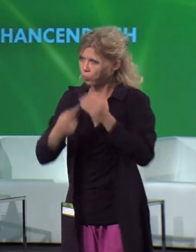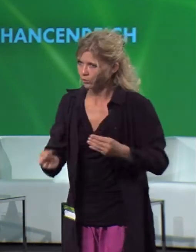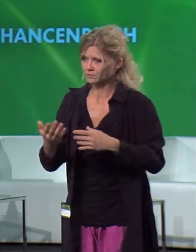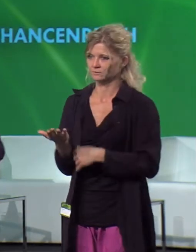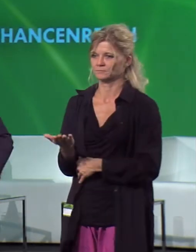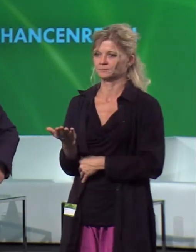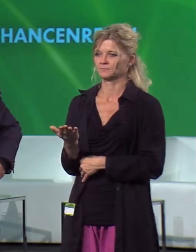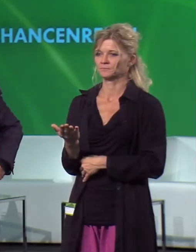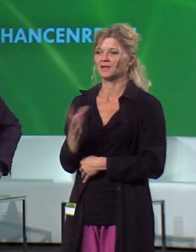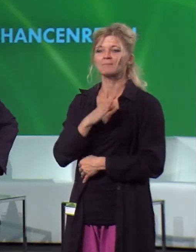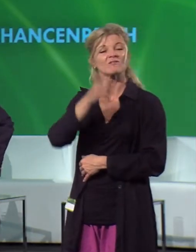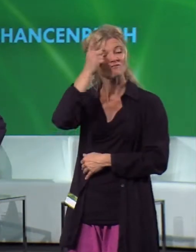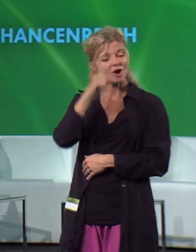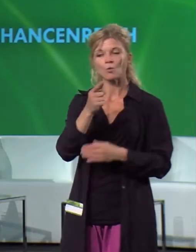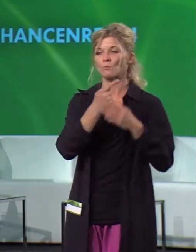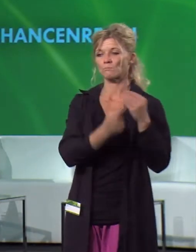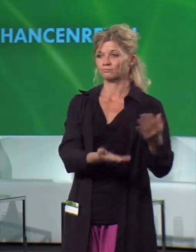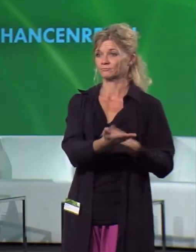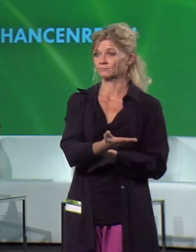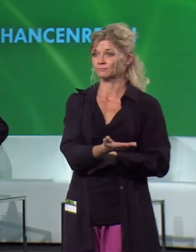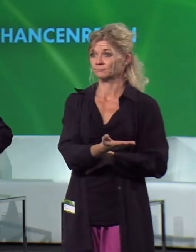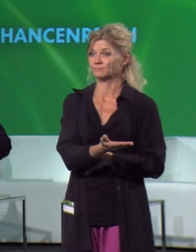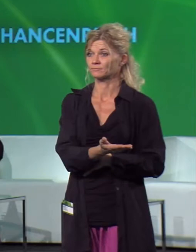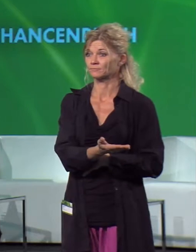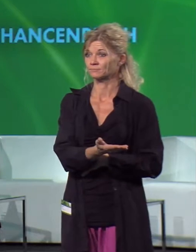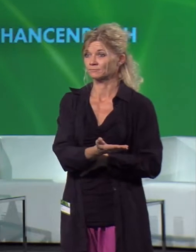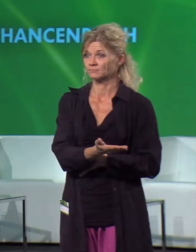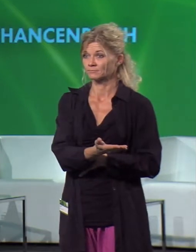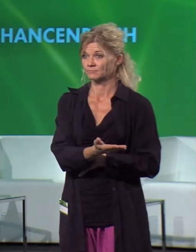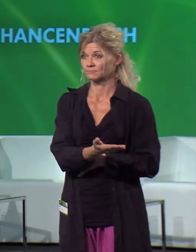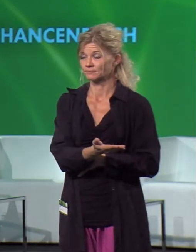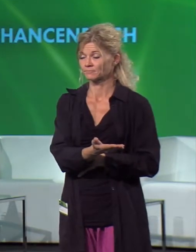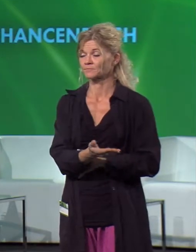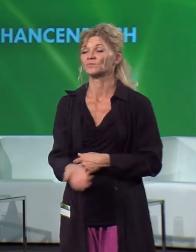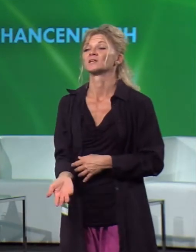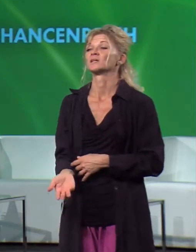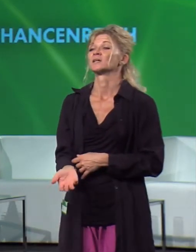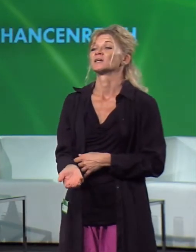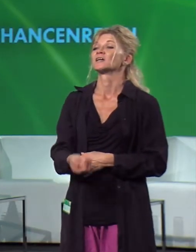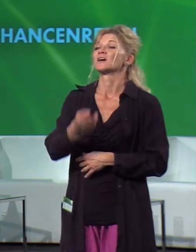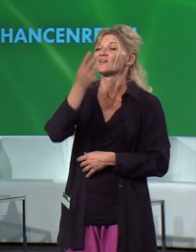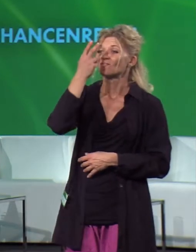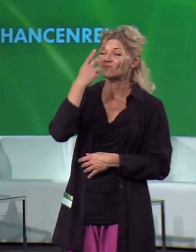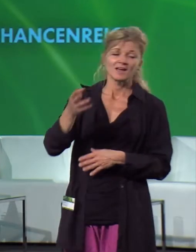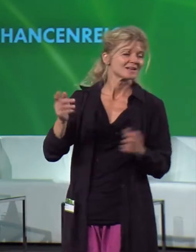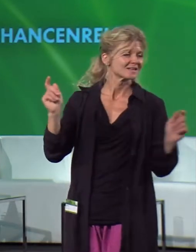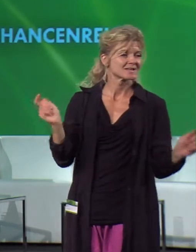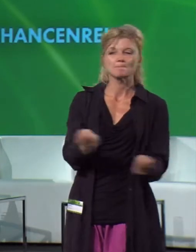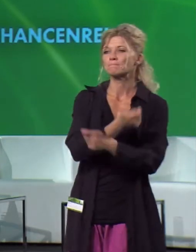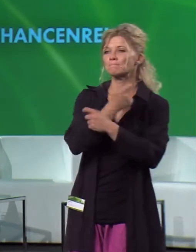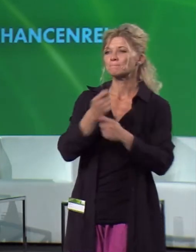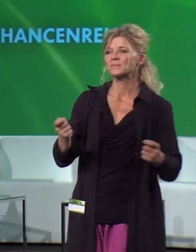sind sie die Verlierer? Das hängt eben damit zusammen, dass es kein energiequellenneutrales